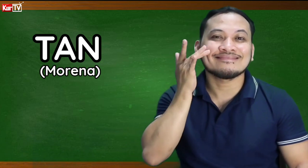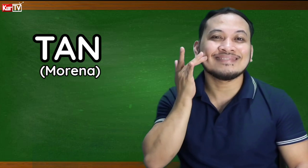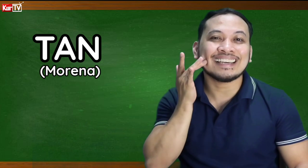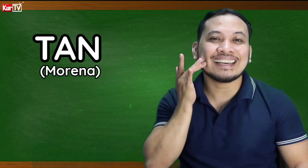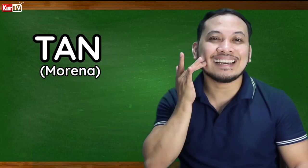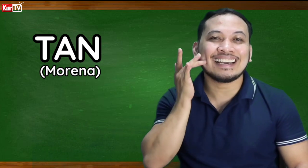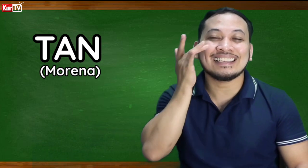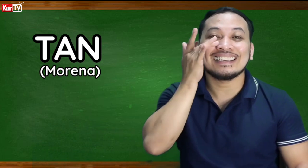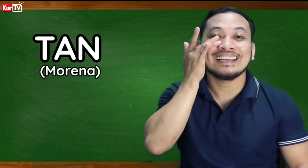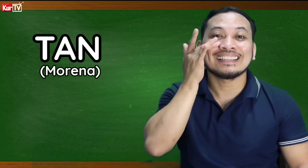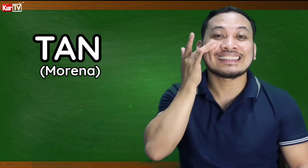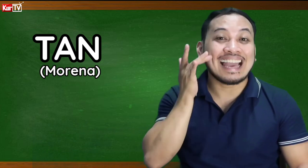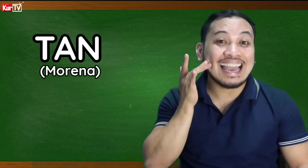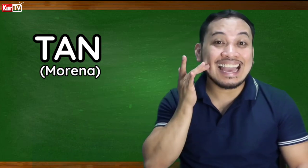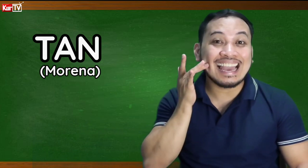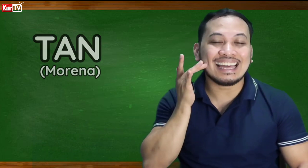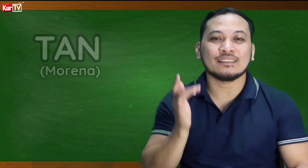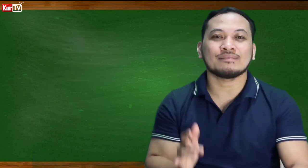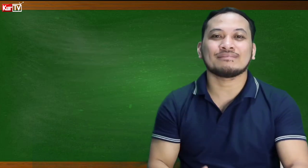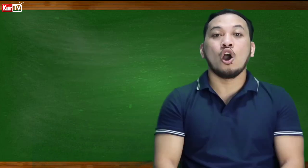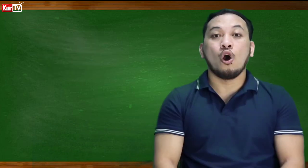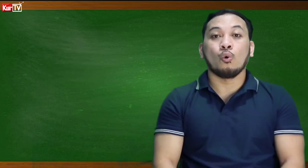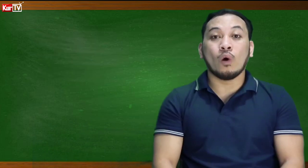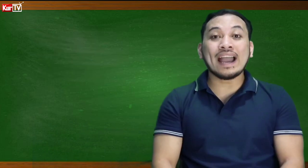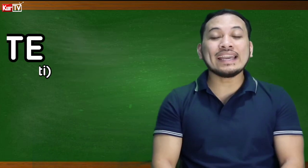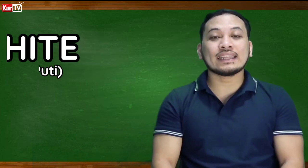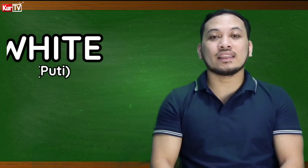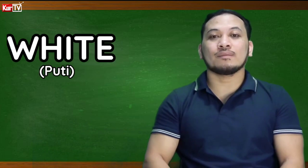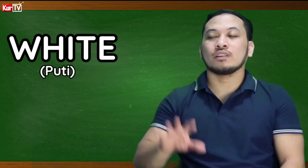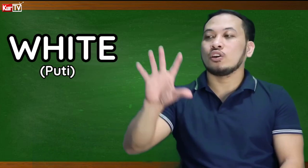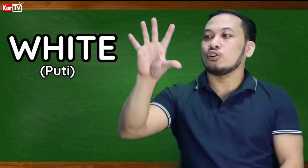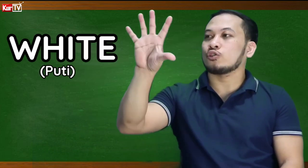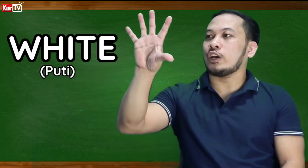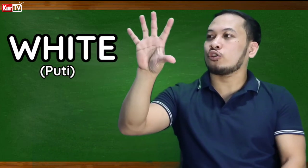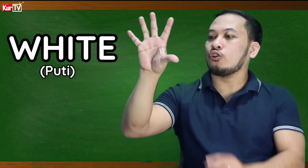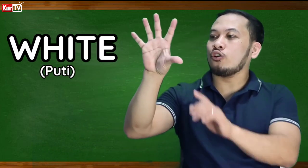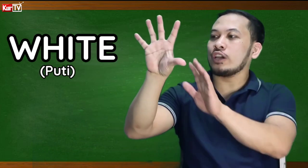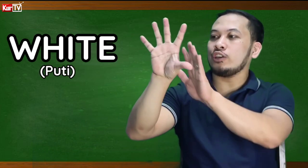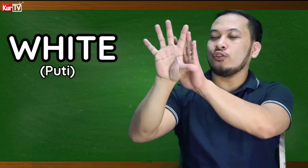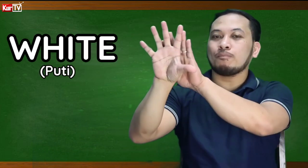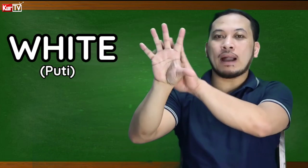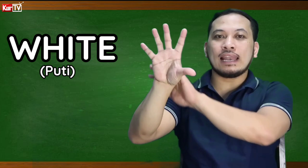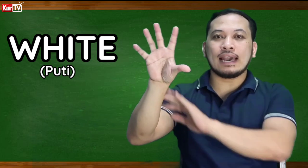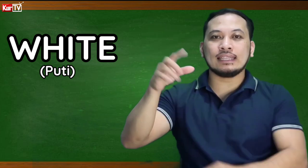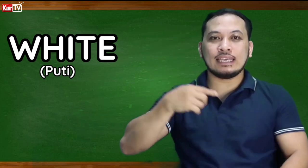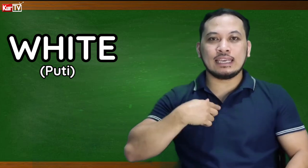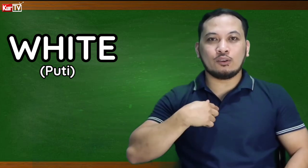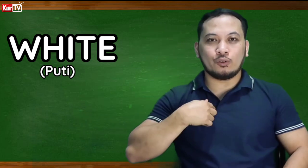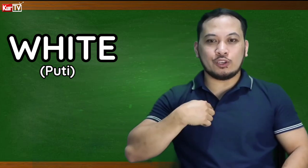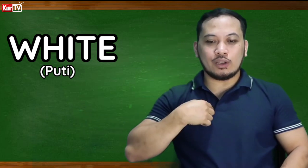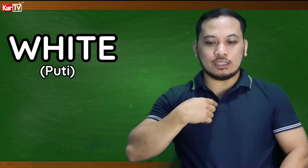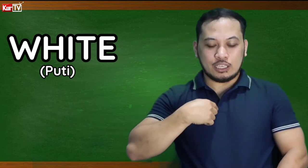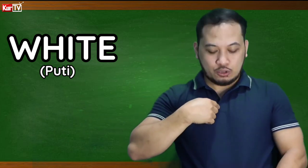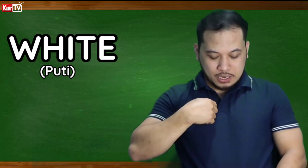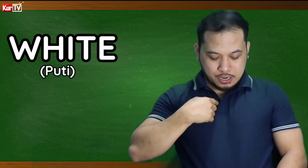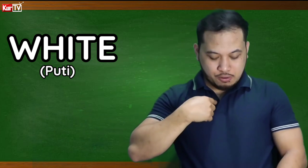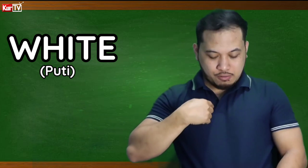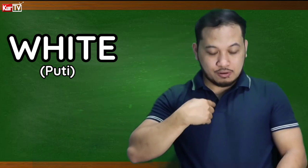ayan tan white so, itong inyong palat i-coolin nyo lang dito sya inyong